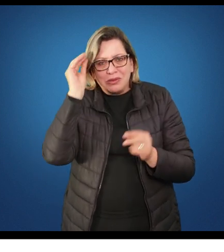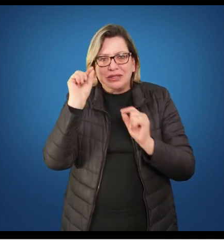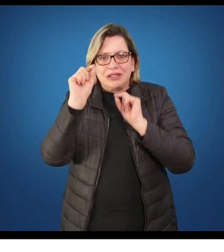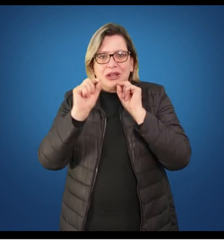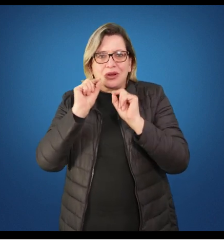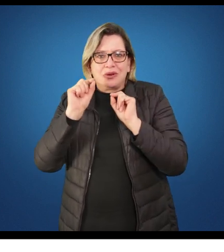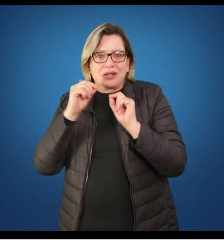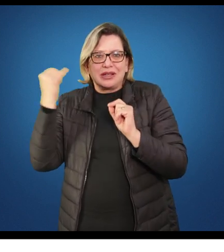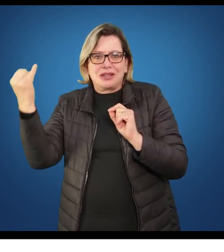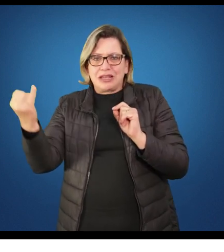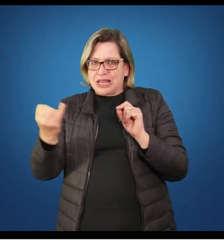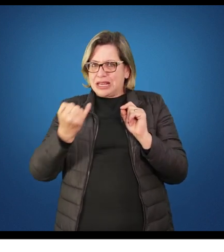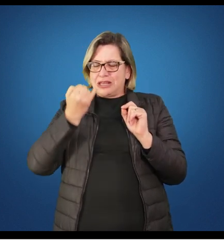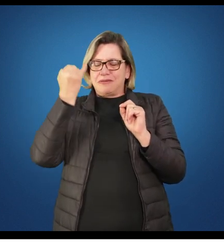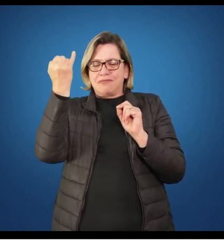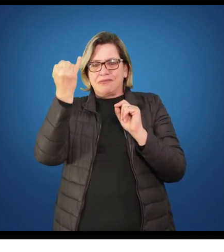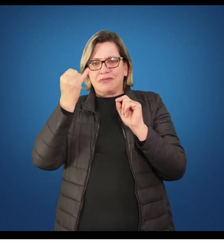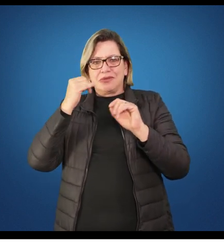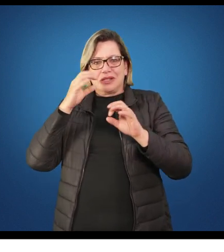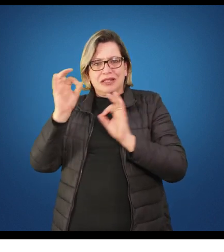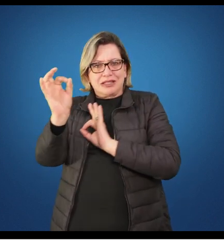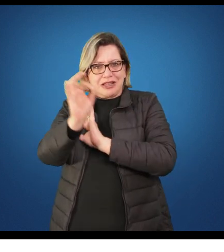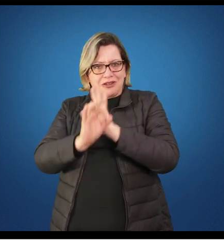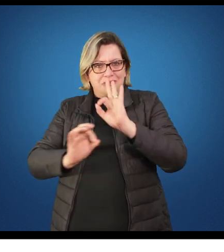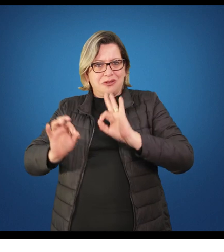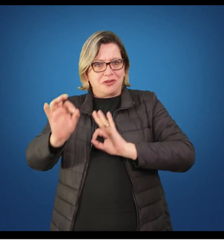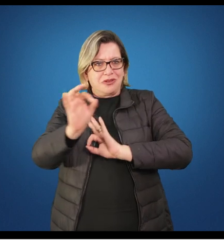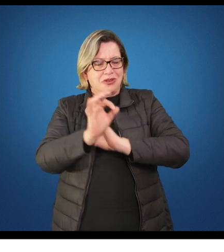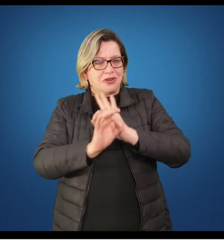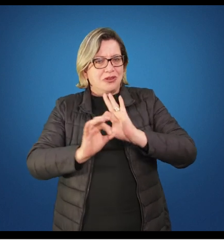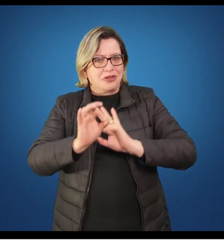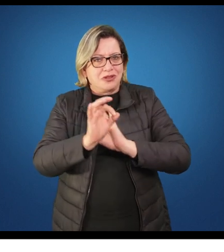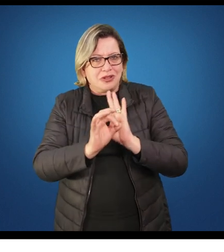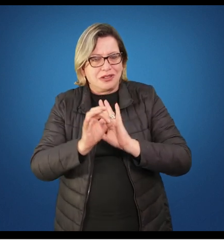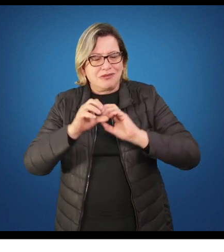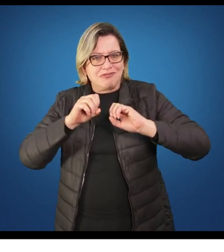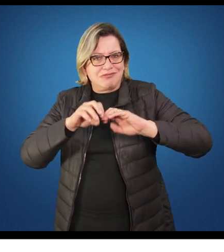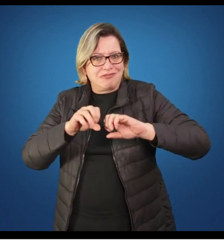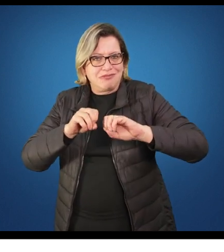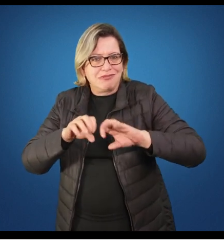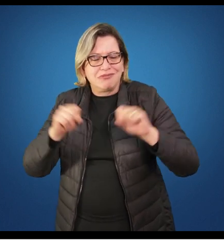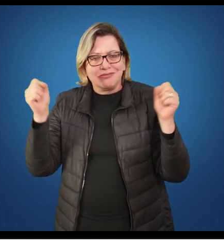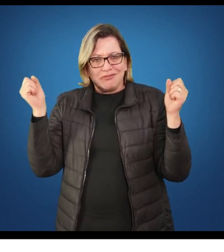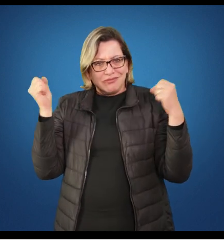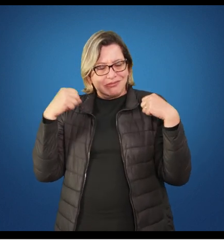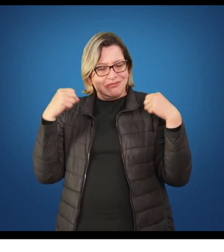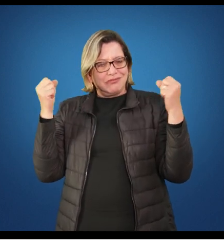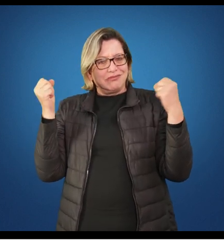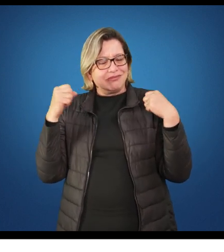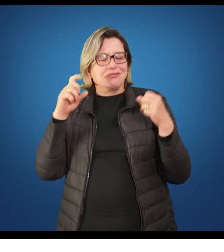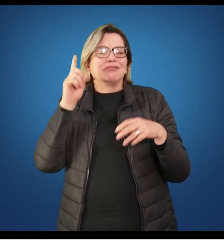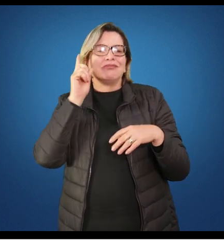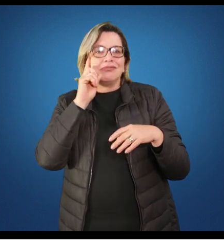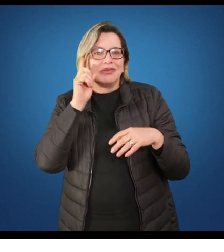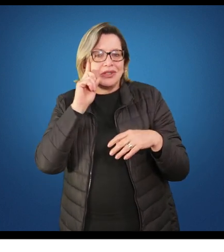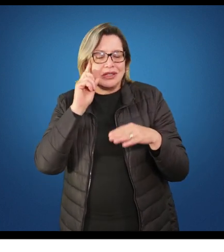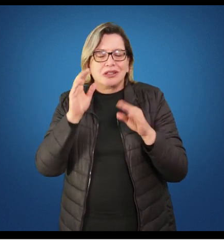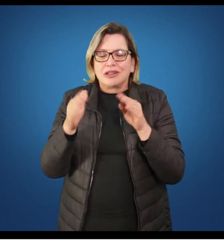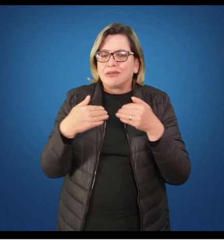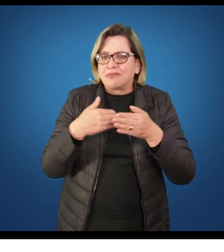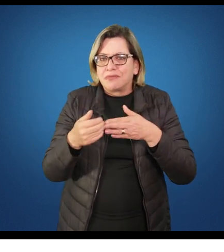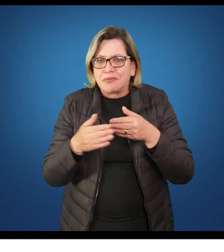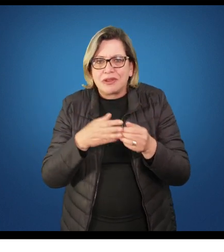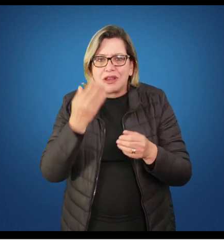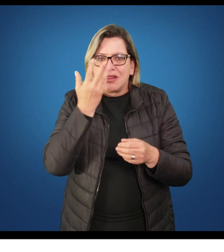fatores determinantes no processo de organização das aulas, do cotidiano com a educação física, seja com criança,